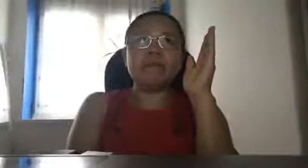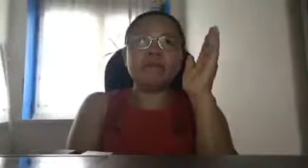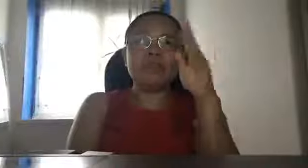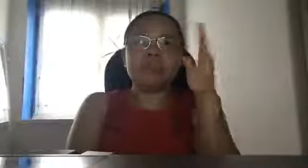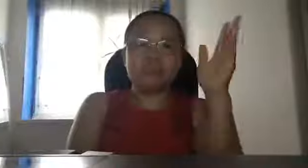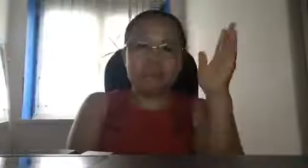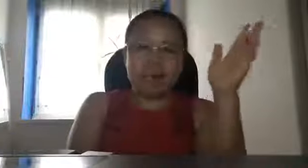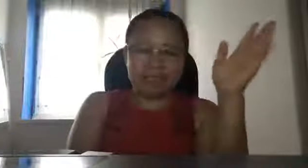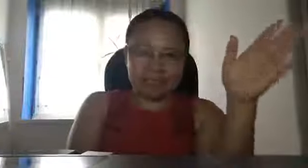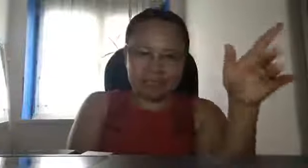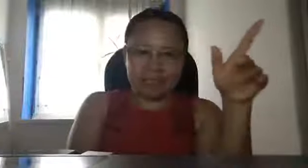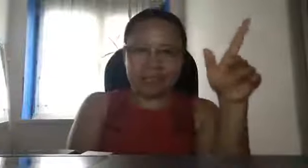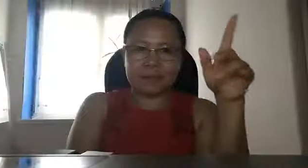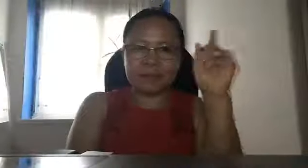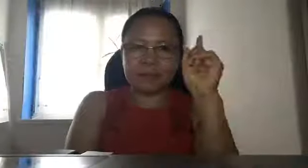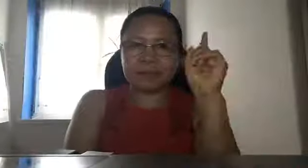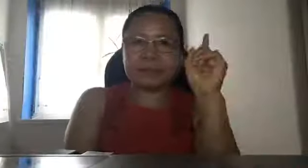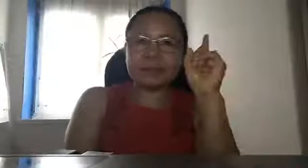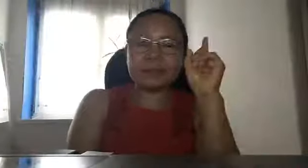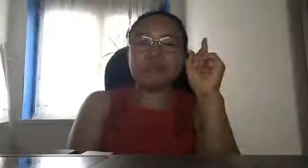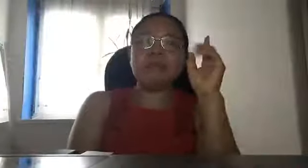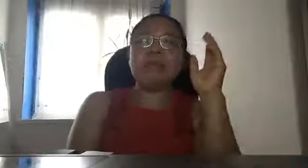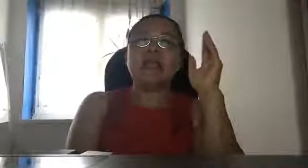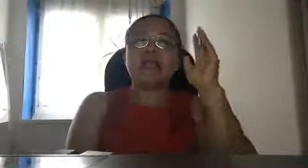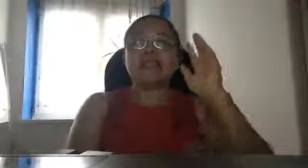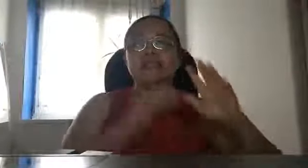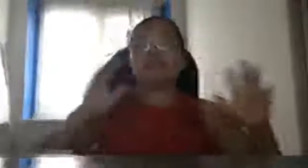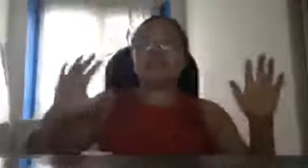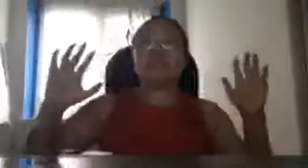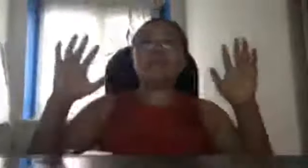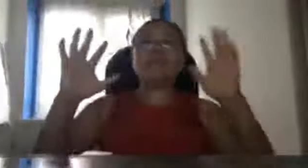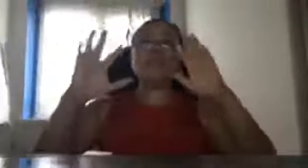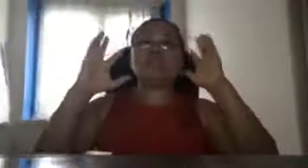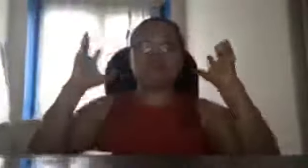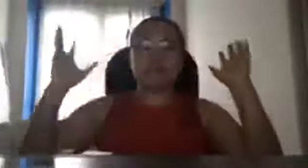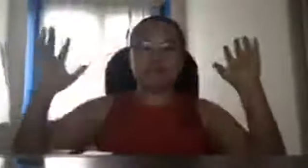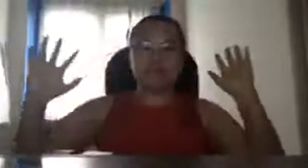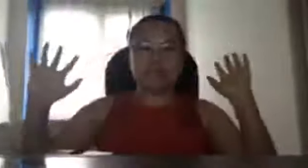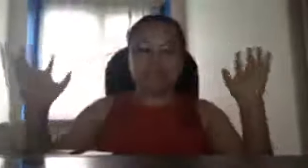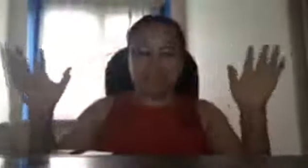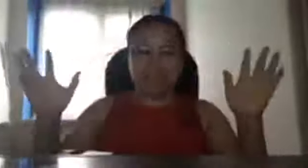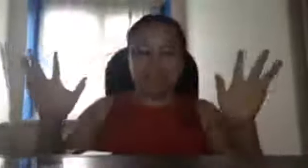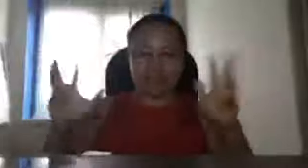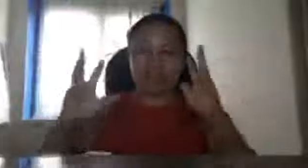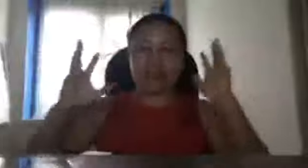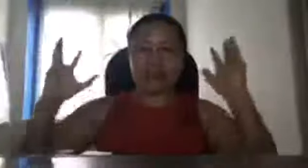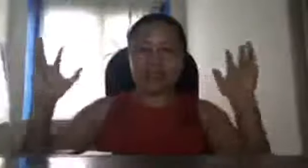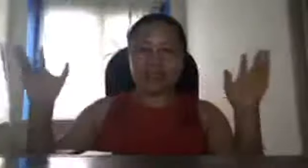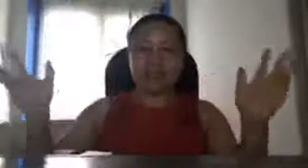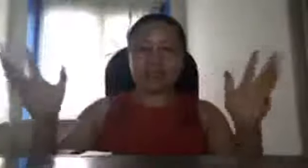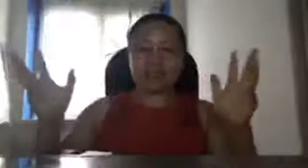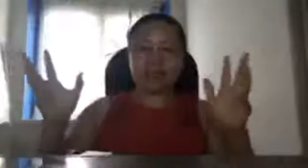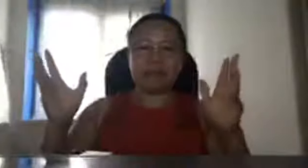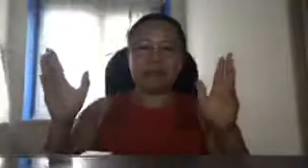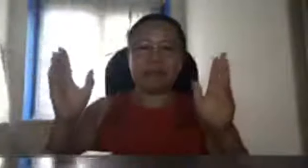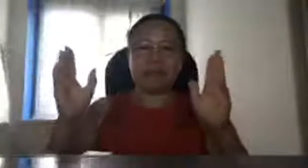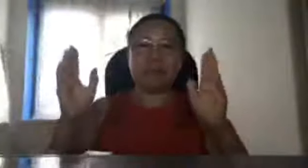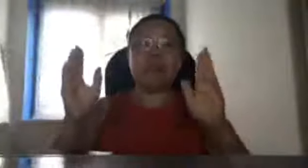municipalities kasi some municipalities dyan sa Pilipinas mga